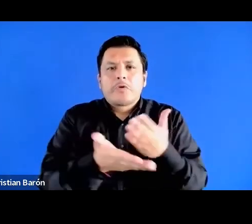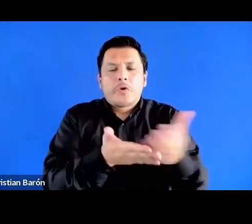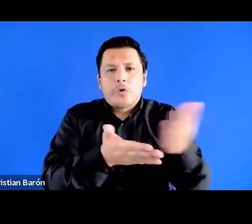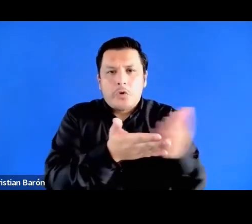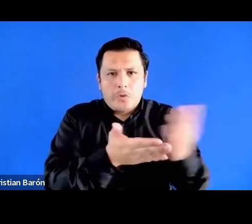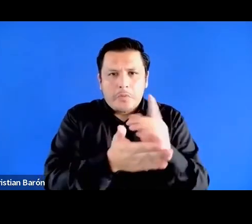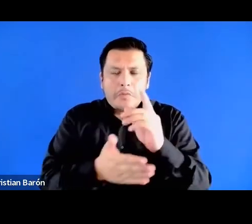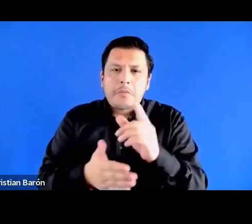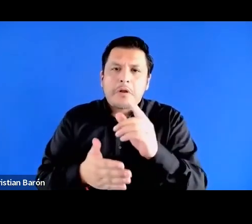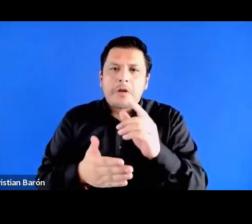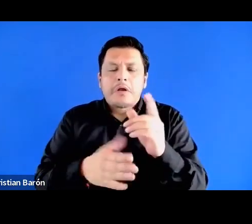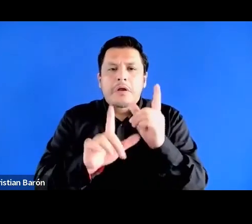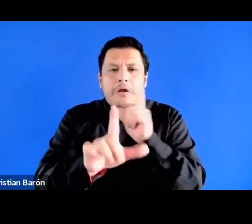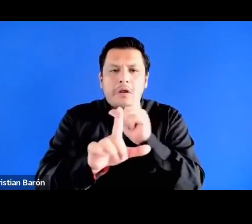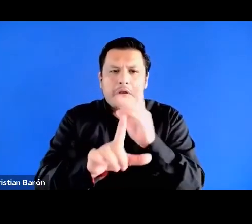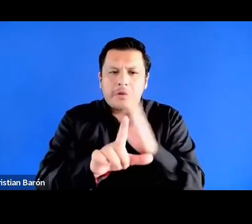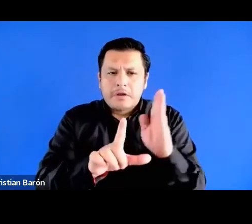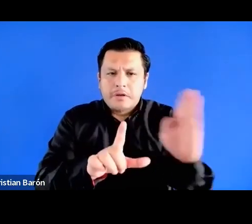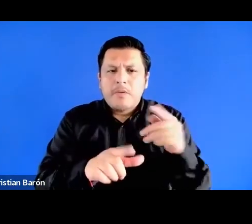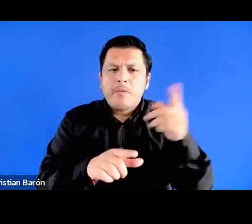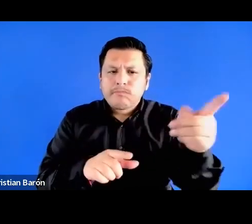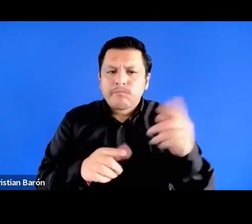también, o sea, en todo México ya está,